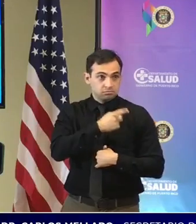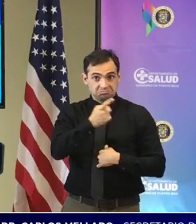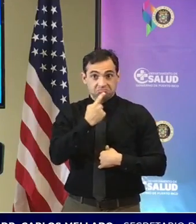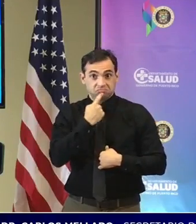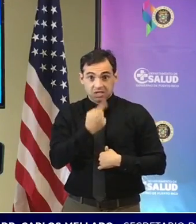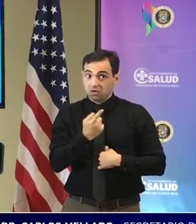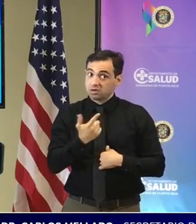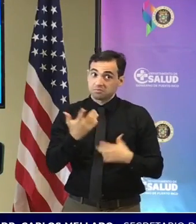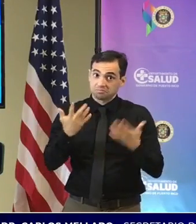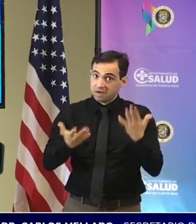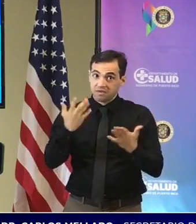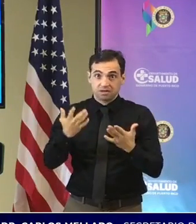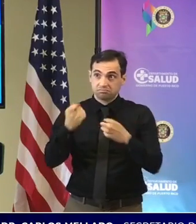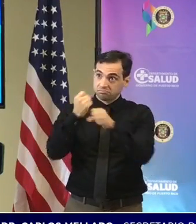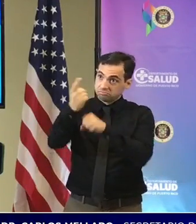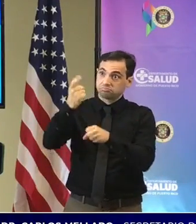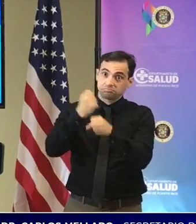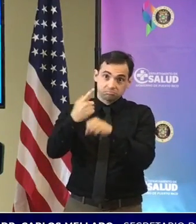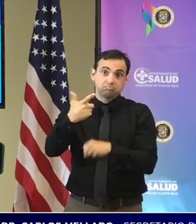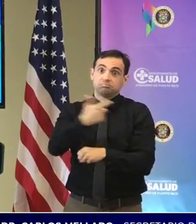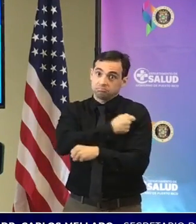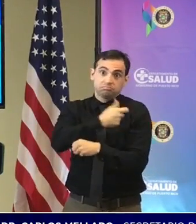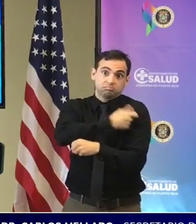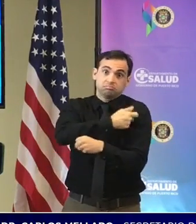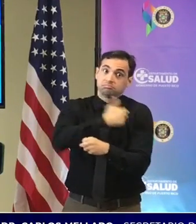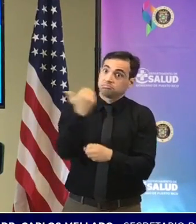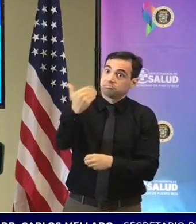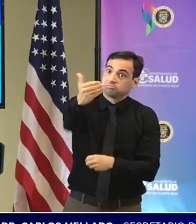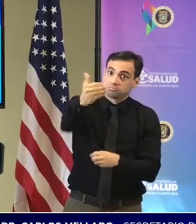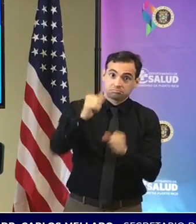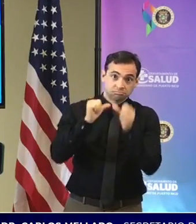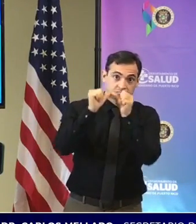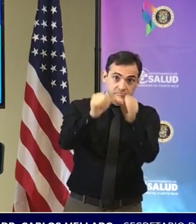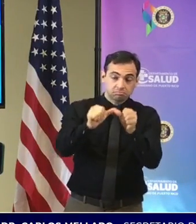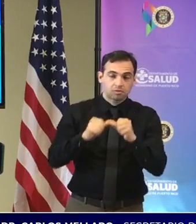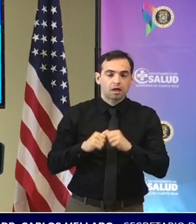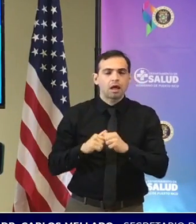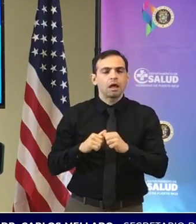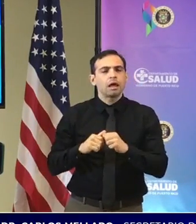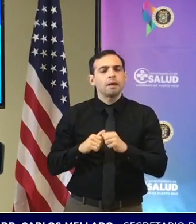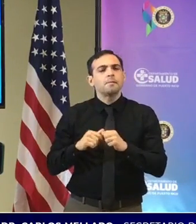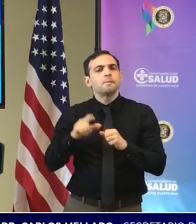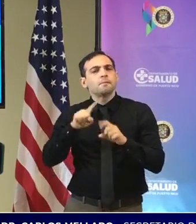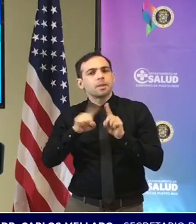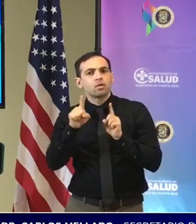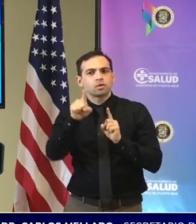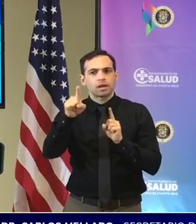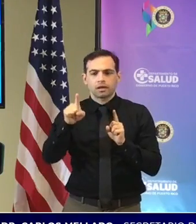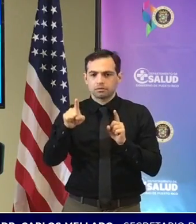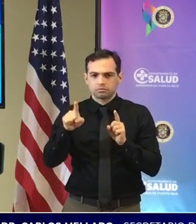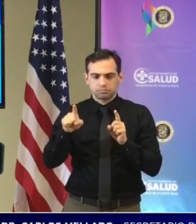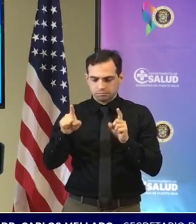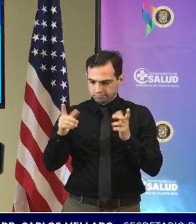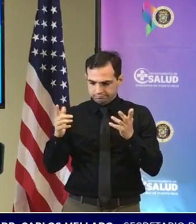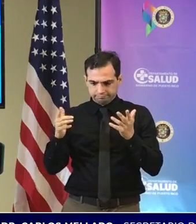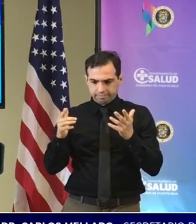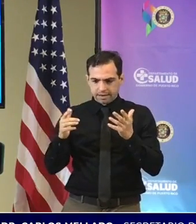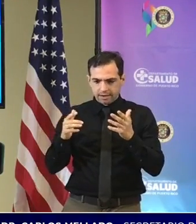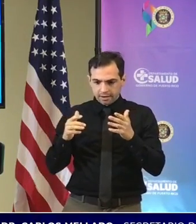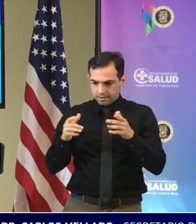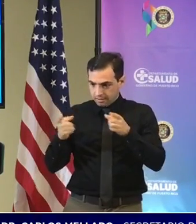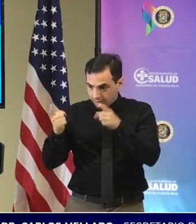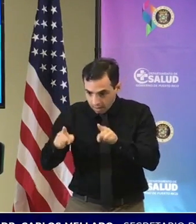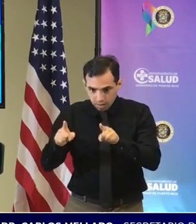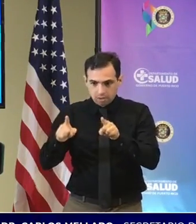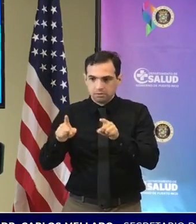habrá que continuar vacunándose el problema ha sido en la práctica sobre el terreno especialmente en los casos de eventos multitudinarios